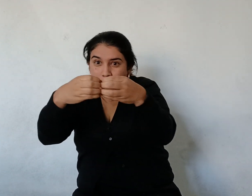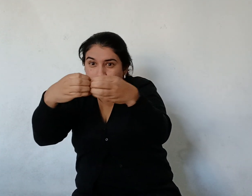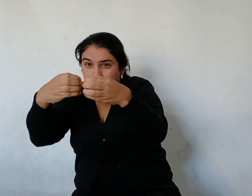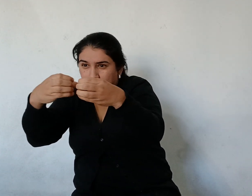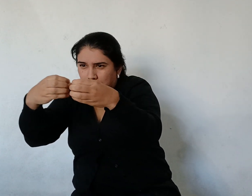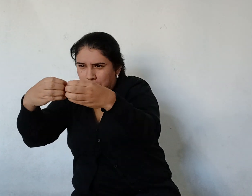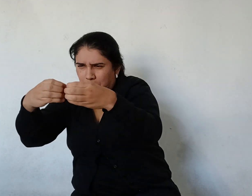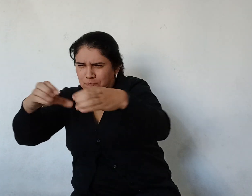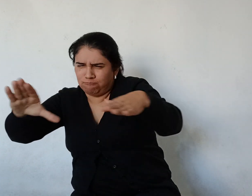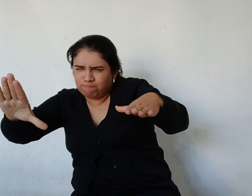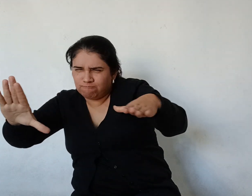Formidable